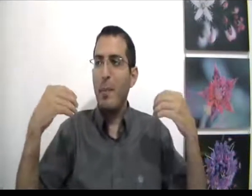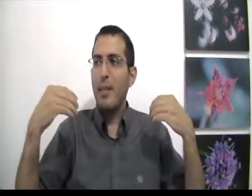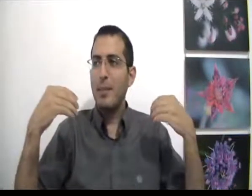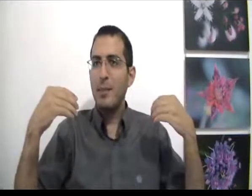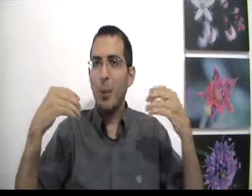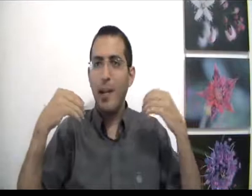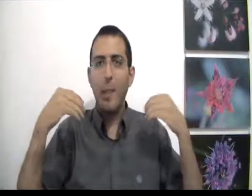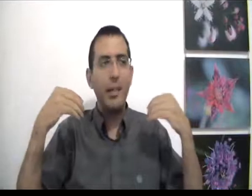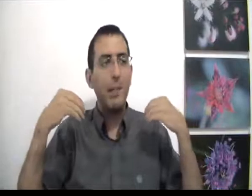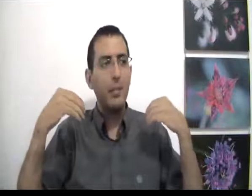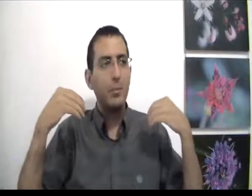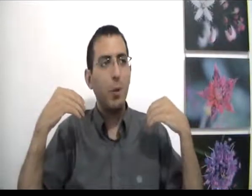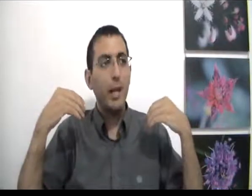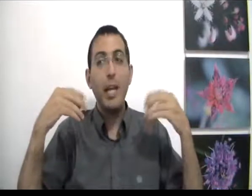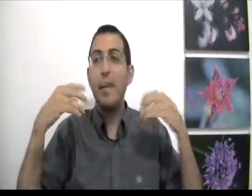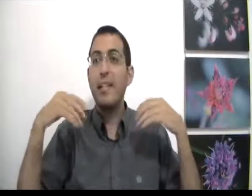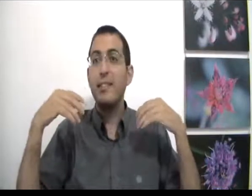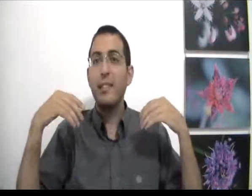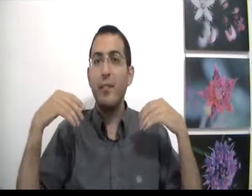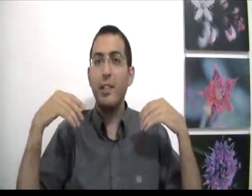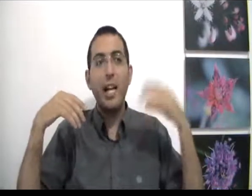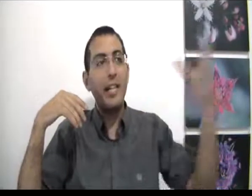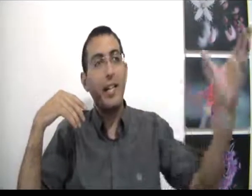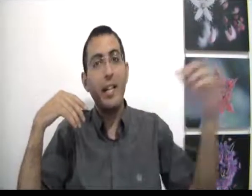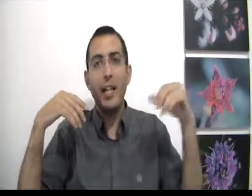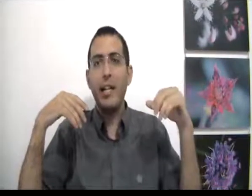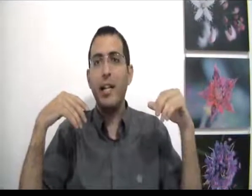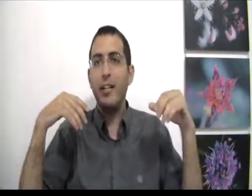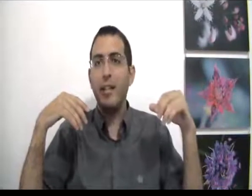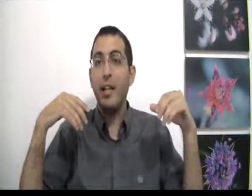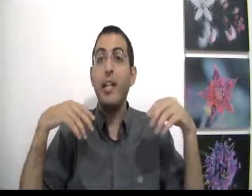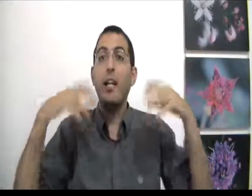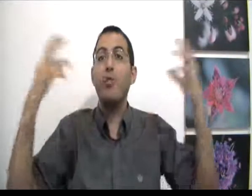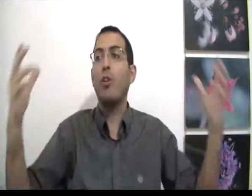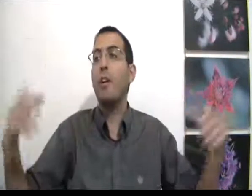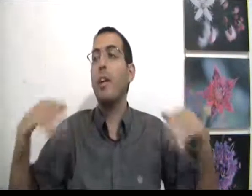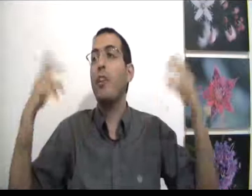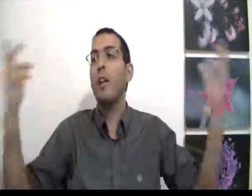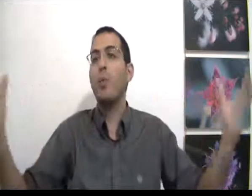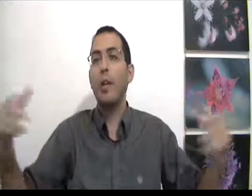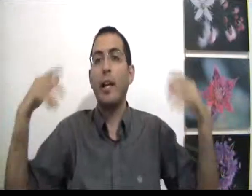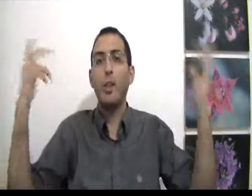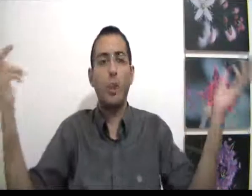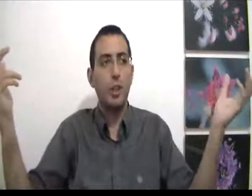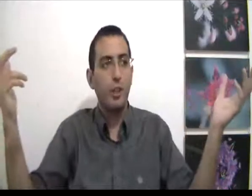ביחס לעצמו כי גם האדם לעצמו אומר אם אני אעשה את זה ואת זה אני אגיע לגן עדן כי אני ארגיש טוב כי אני ארגיש טענוג כי אני ארגיש עושר